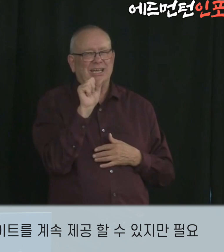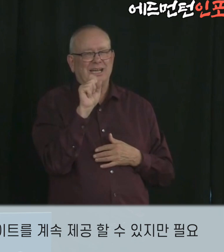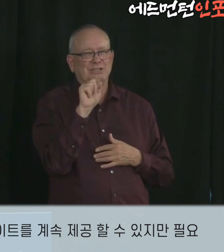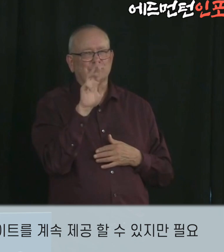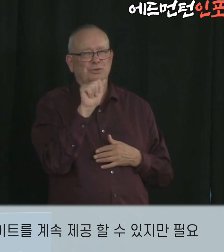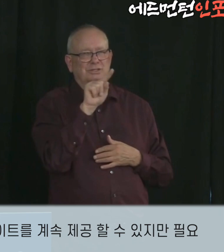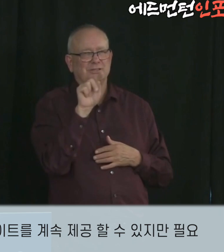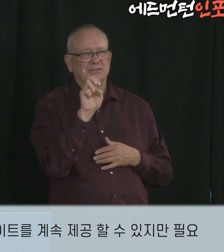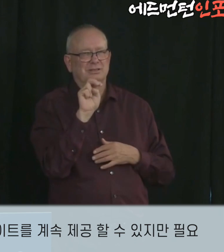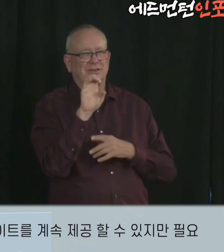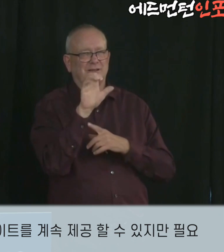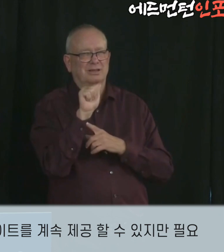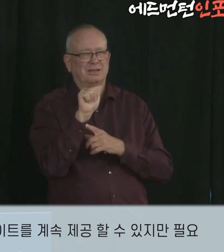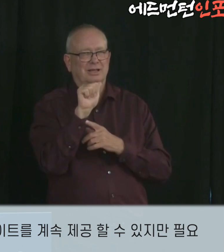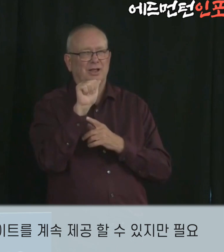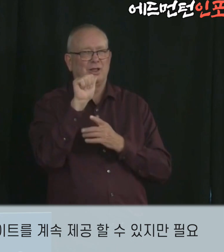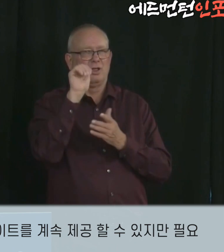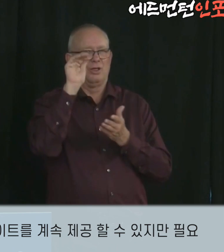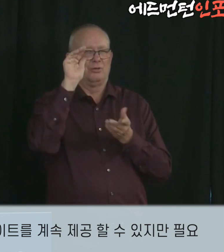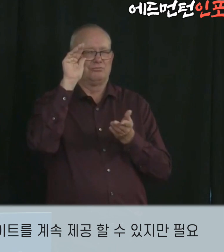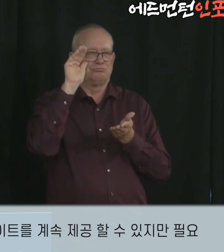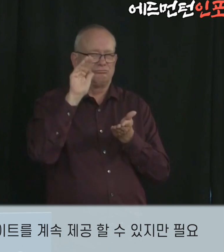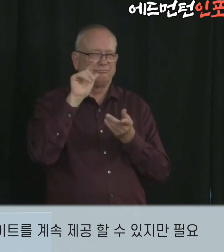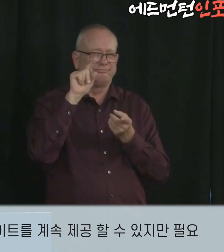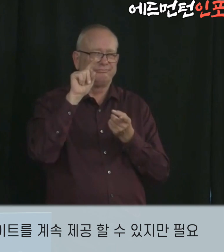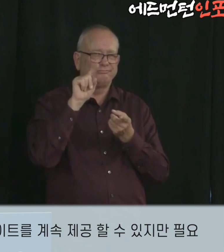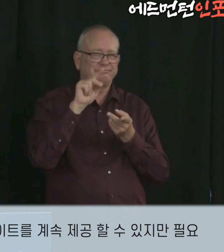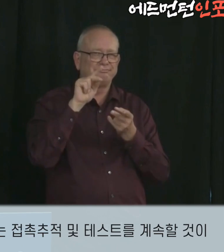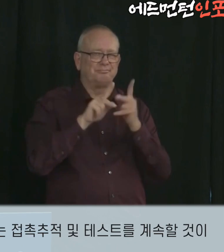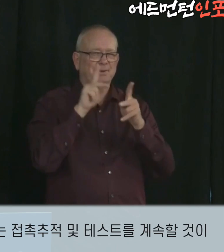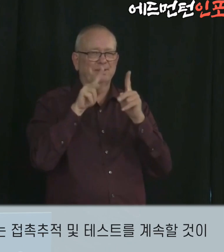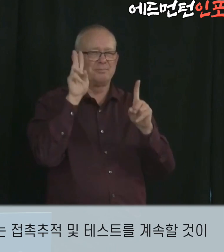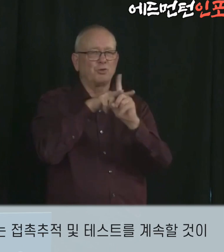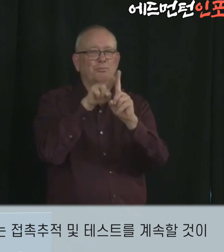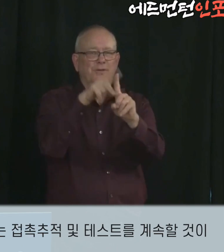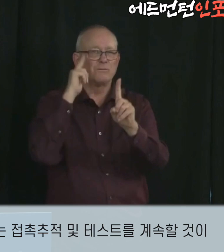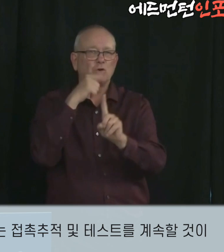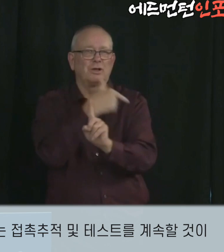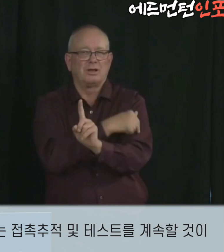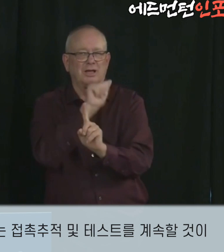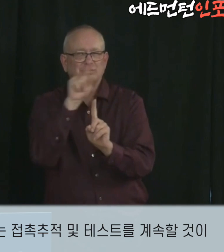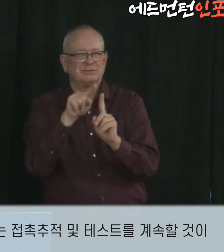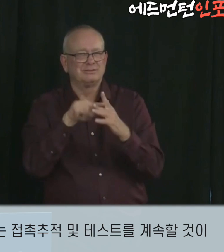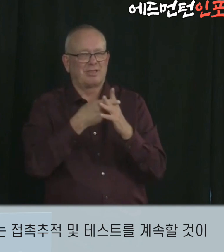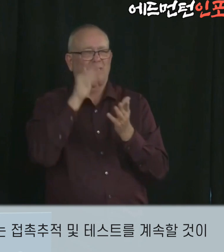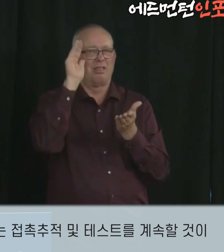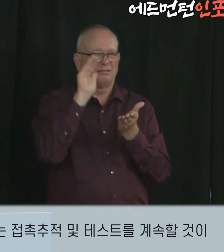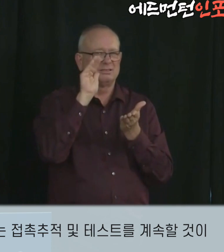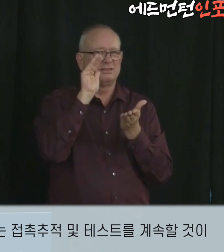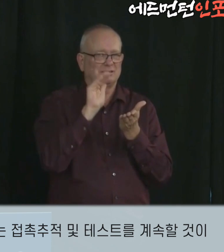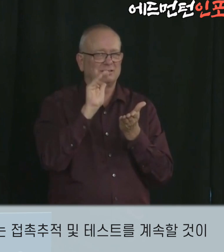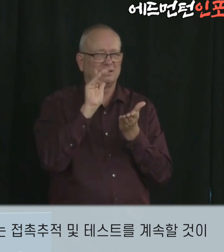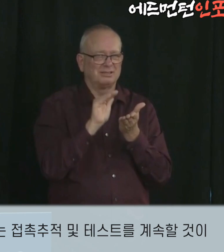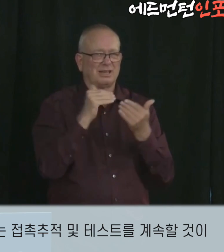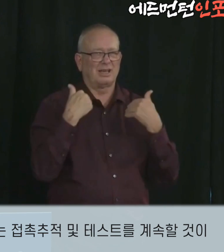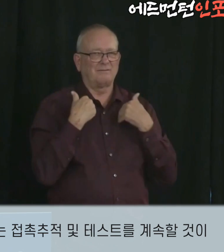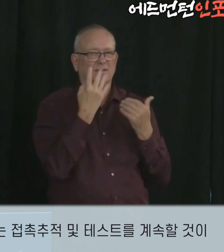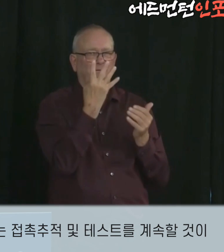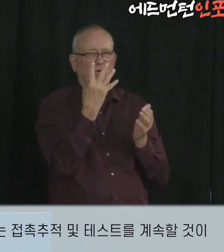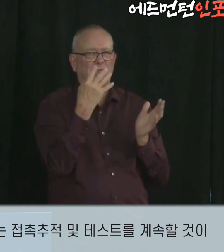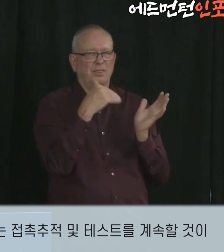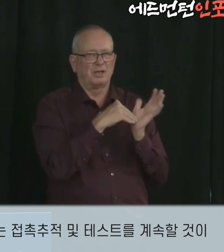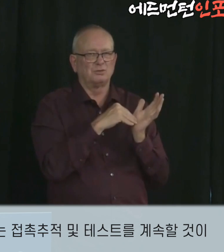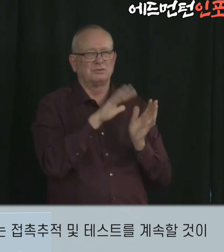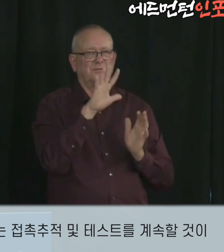제공할 수 있지만 필요한 경우에만 업데이트한다고 하였습니다. 흰쇼는 공중보건 모니터링과 매일 계속되는